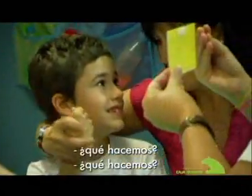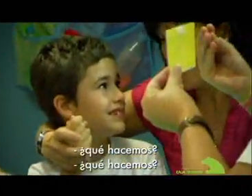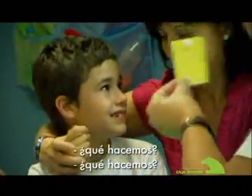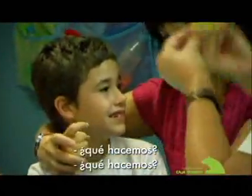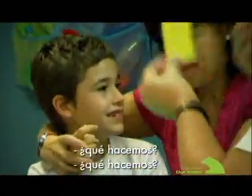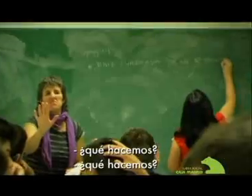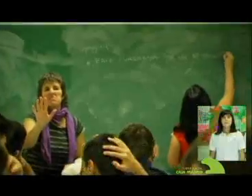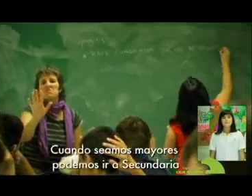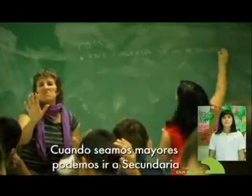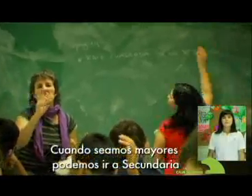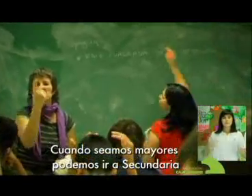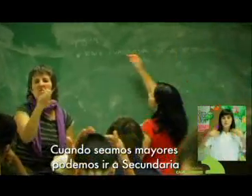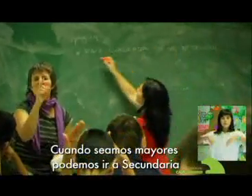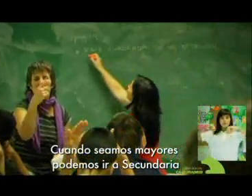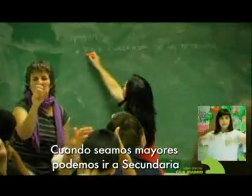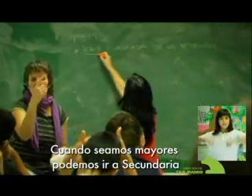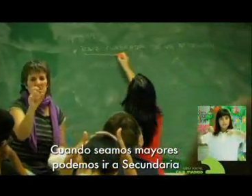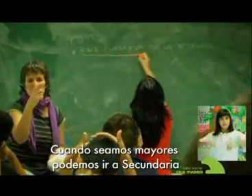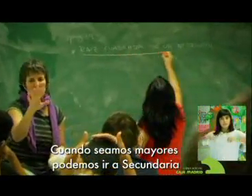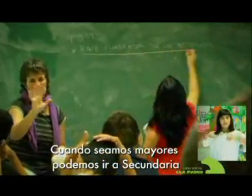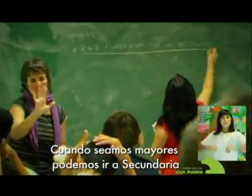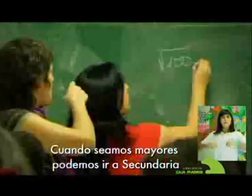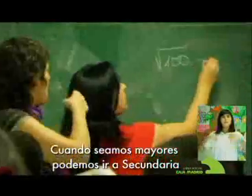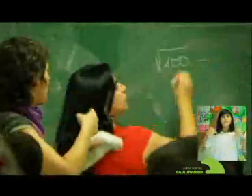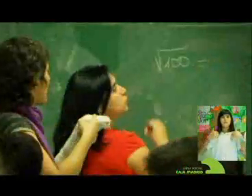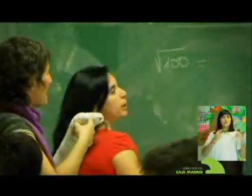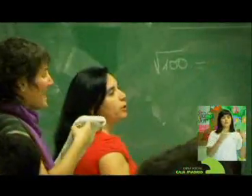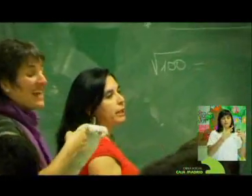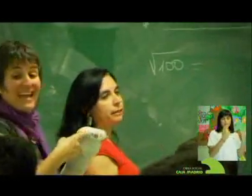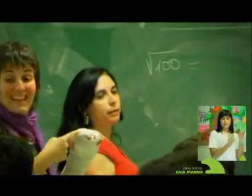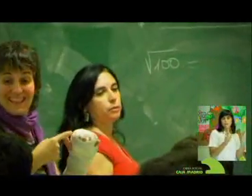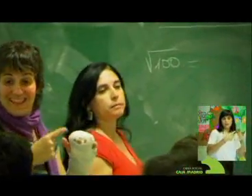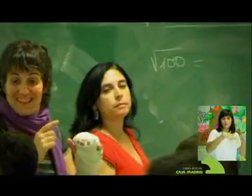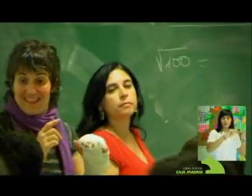Cuando seamos mayores podemos ir a secundaria,